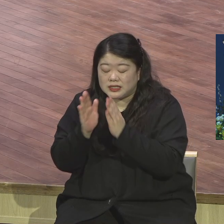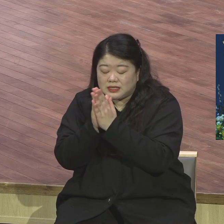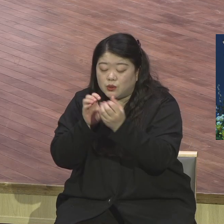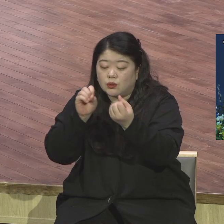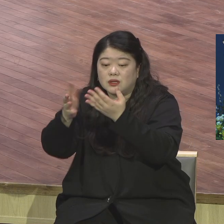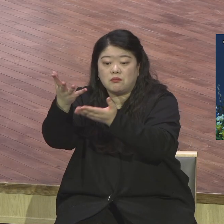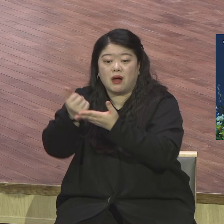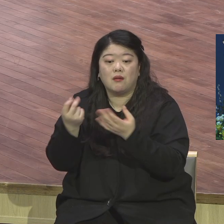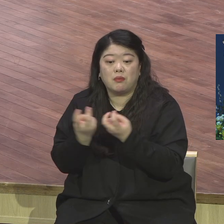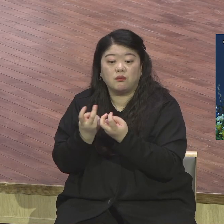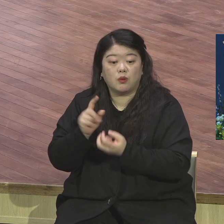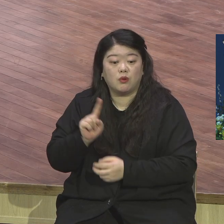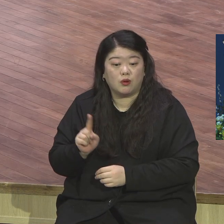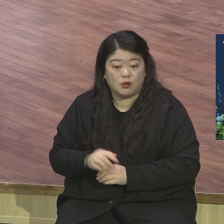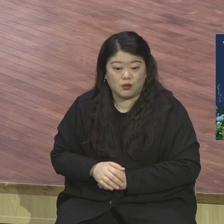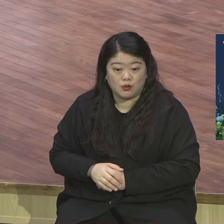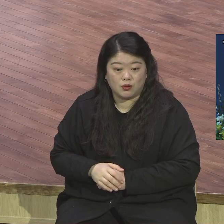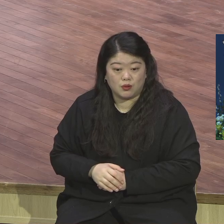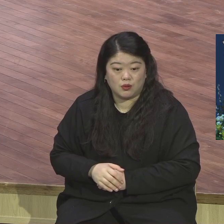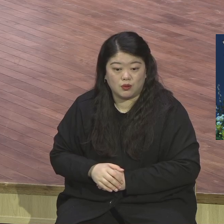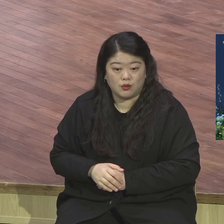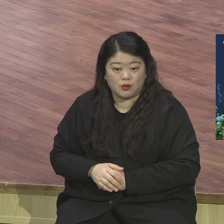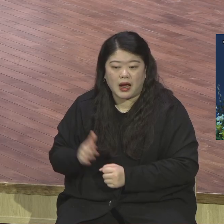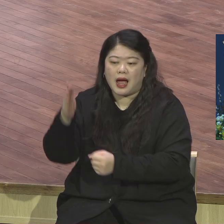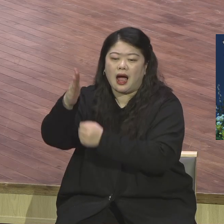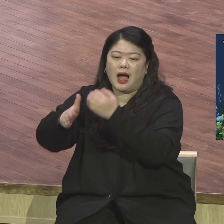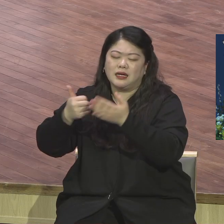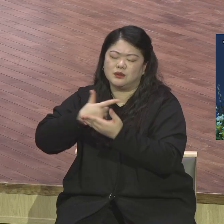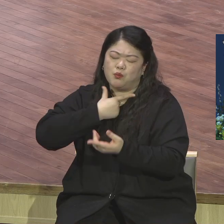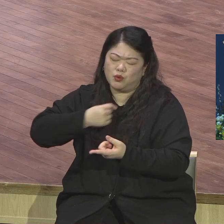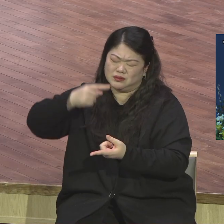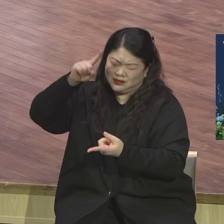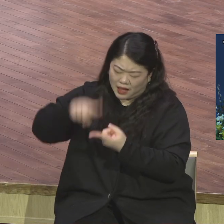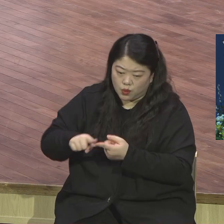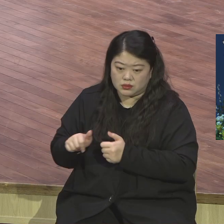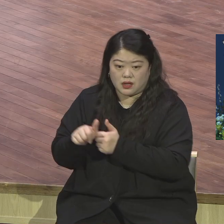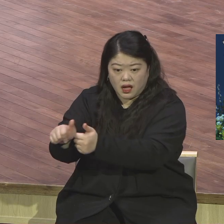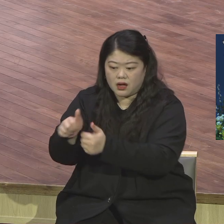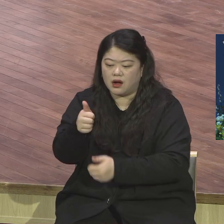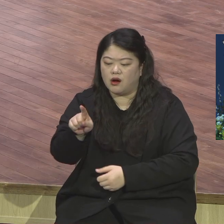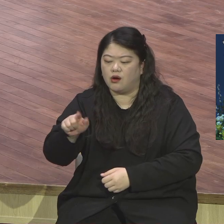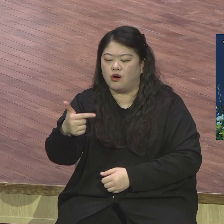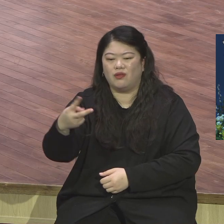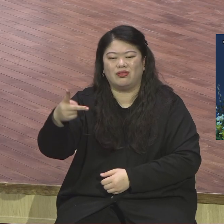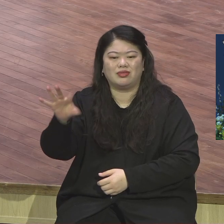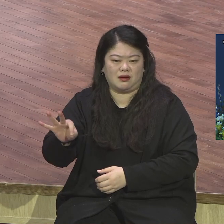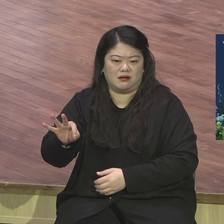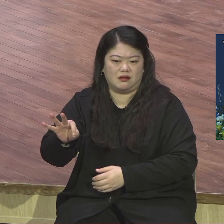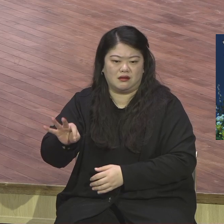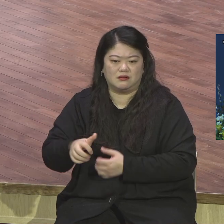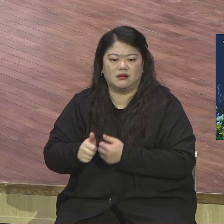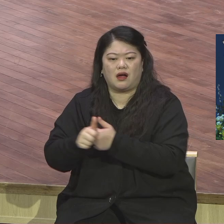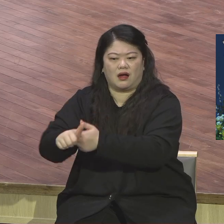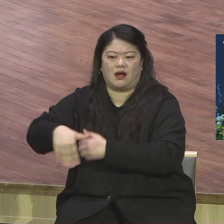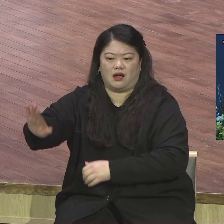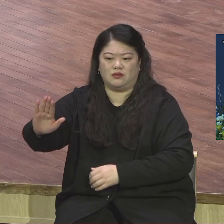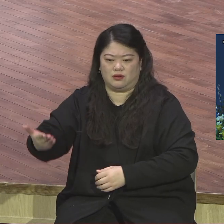헌당이에요 헌당 그렇게 중요합니다 본당 헌당입니다 헌당이 안되면 교회가 힘을 있게 힘있게